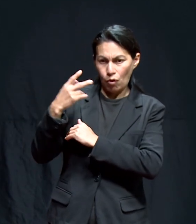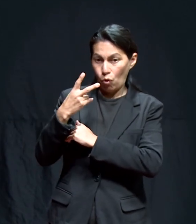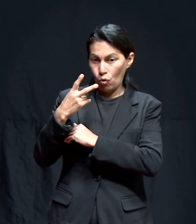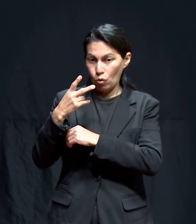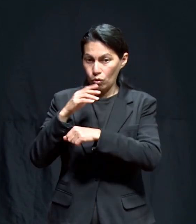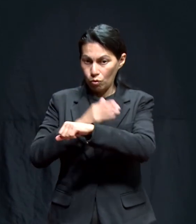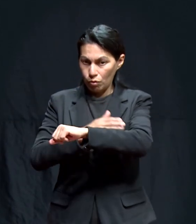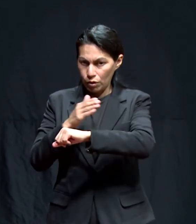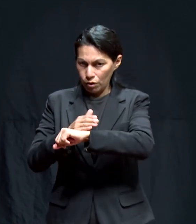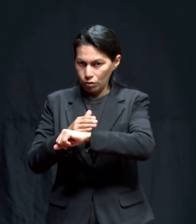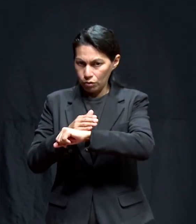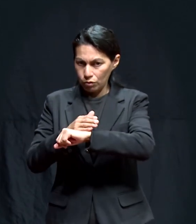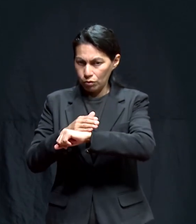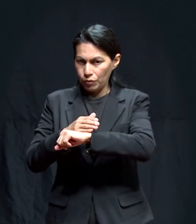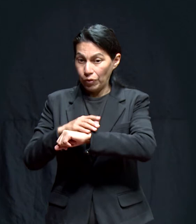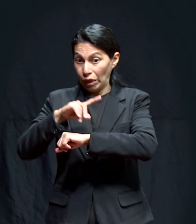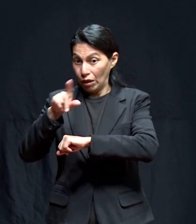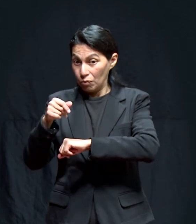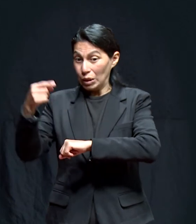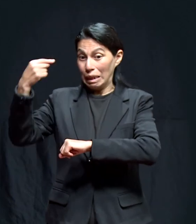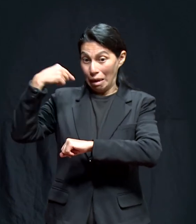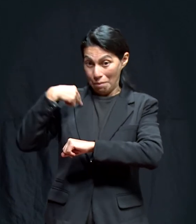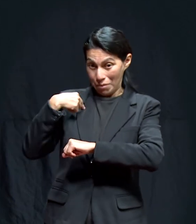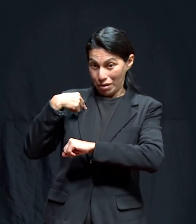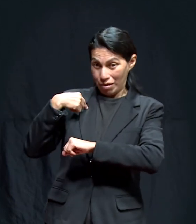posteriormente me mandó a llamar a mí.